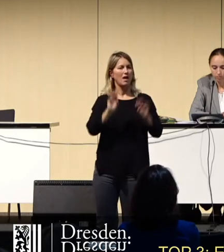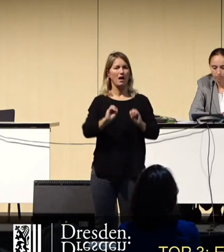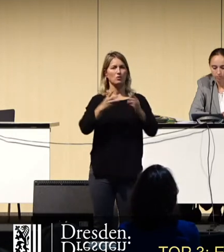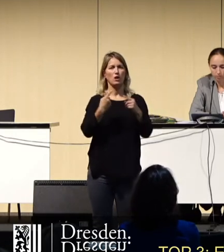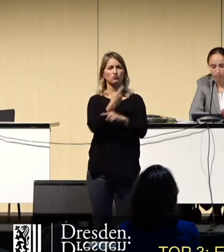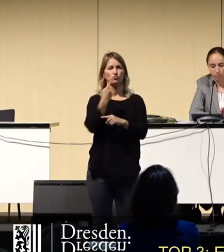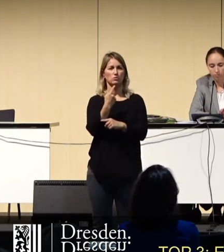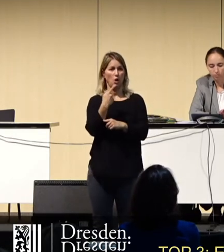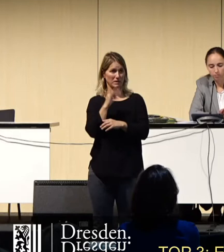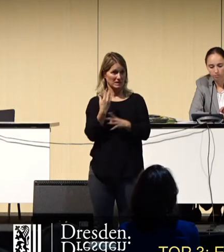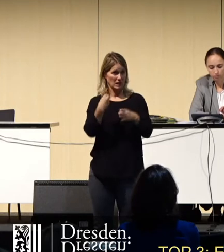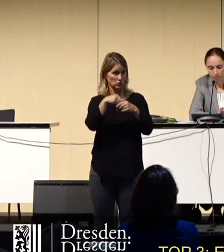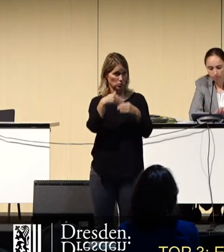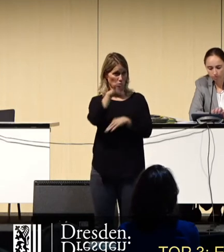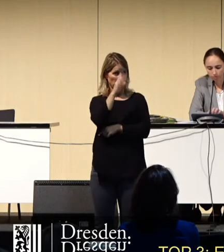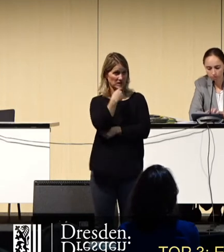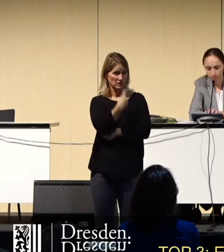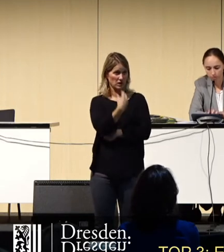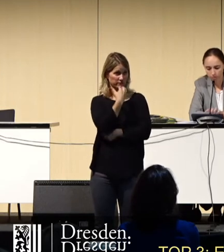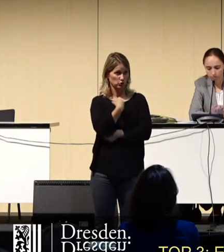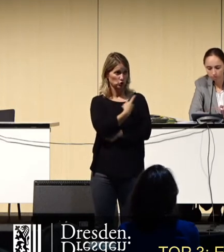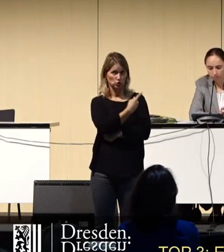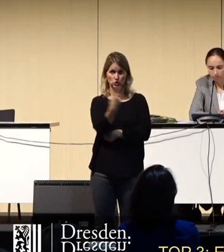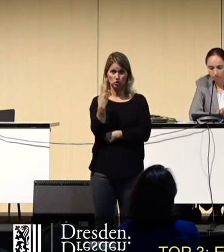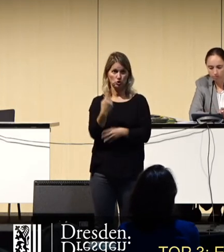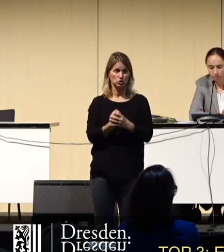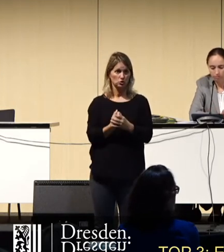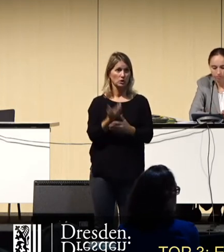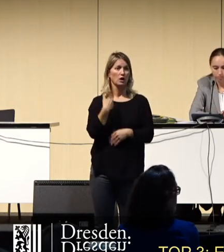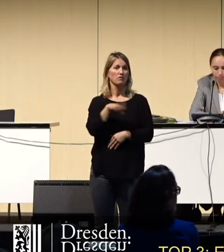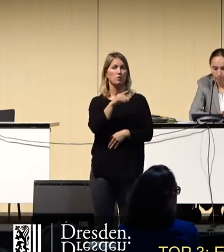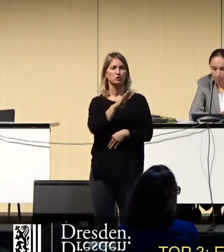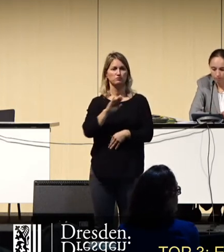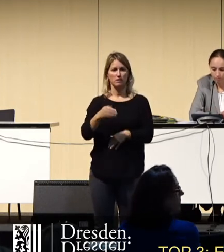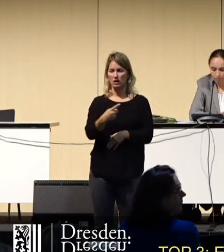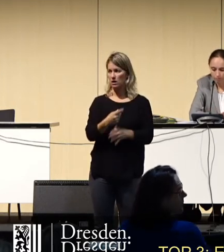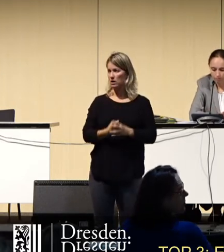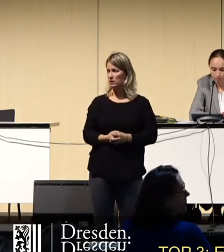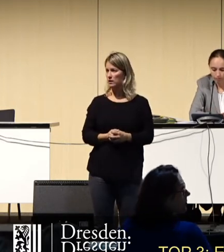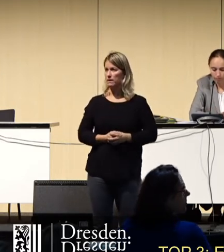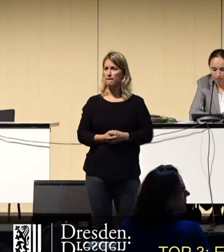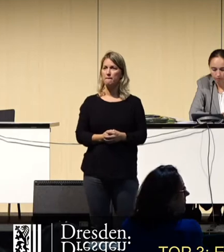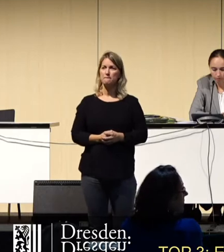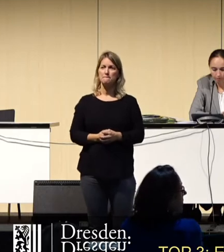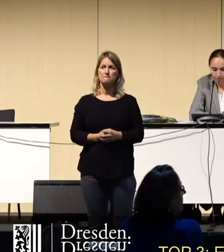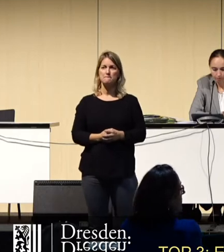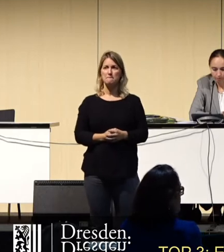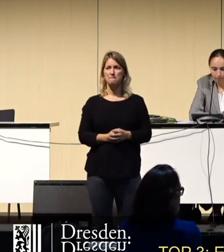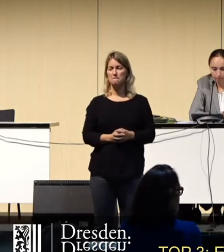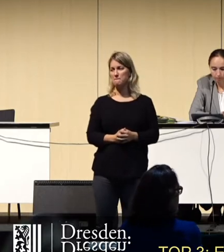Wort gewünscht jetzt in der Diskussion. Frau Bischofberger und dann Herr Dr. Schulte-Wissermann.